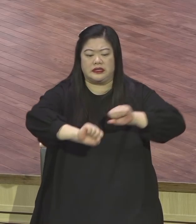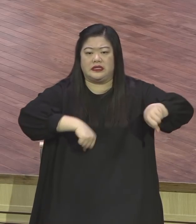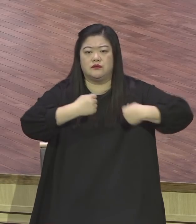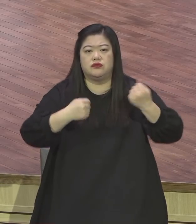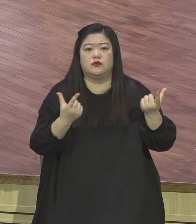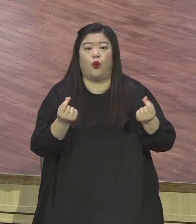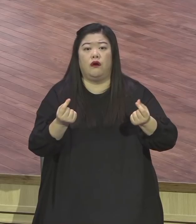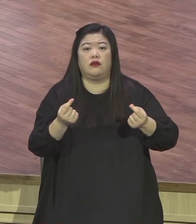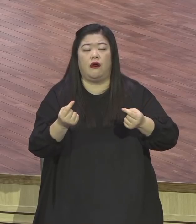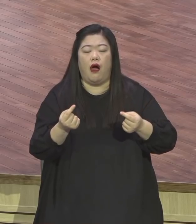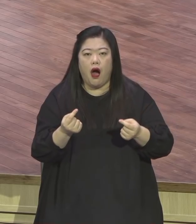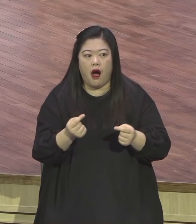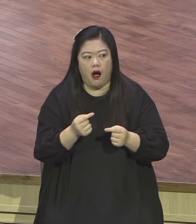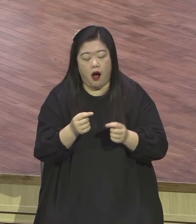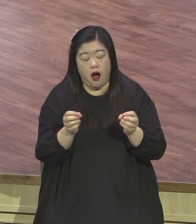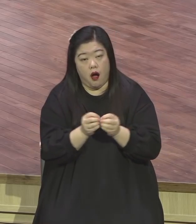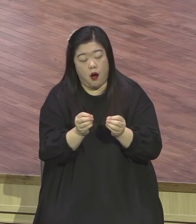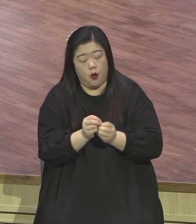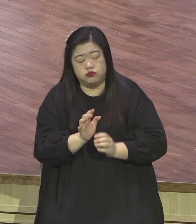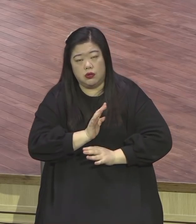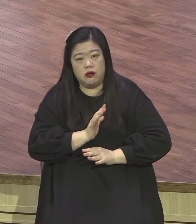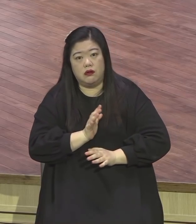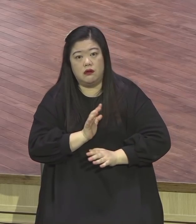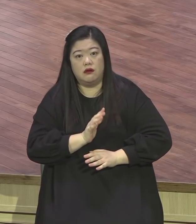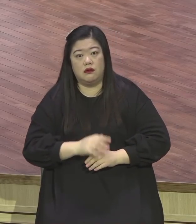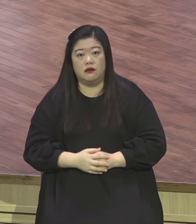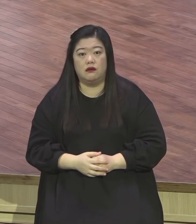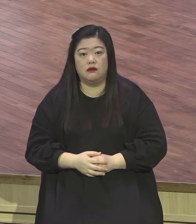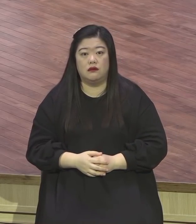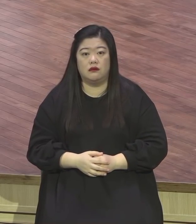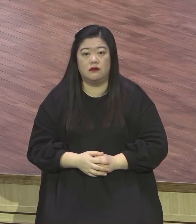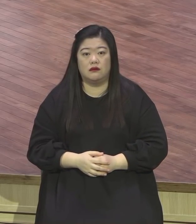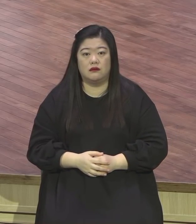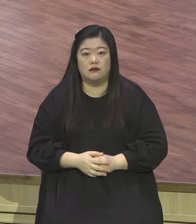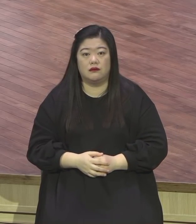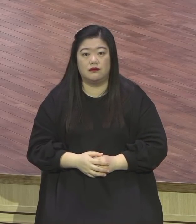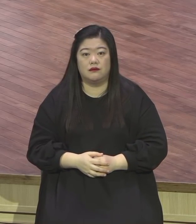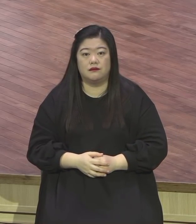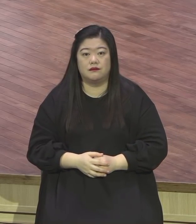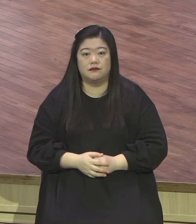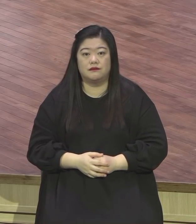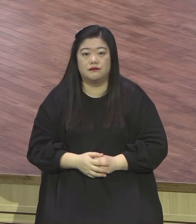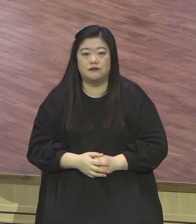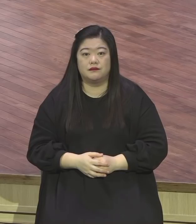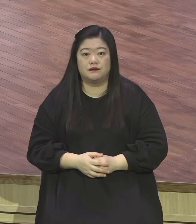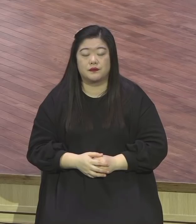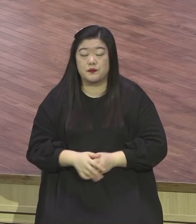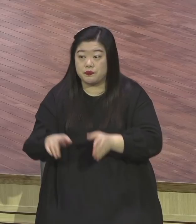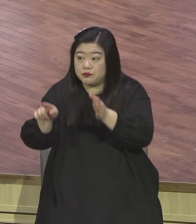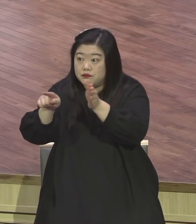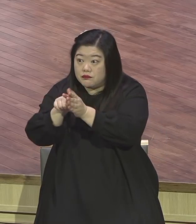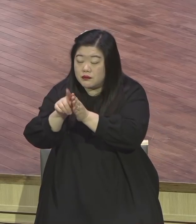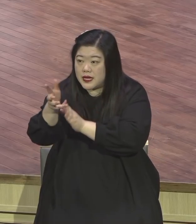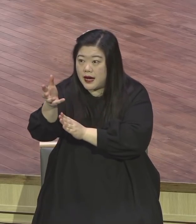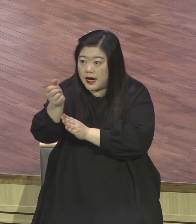믿음의 성장과 결실의 응답을 체험하는 것은요. 일단 말씀을